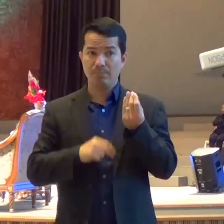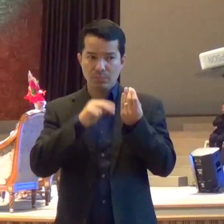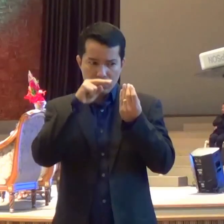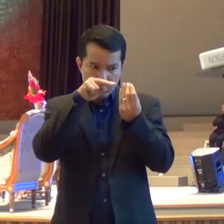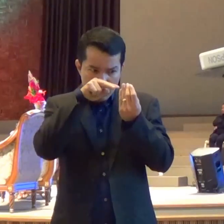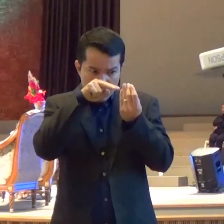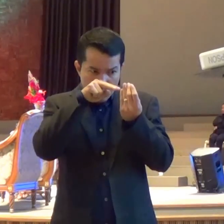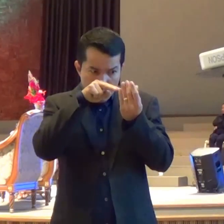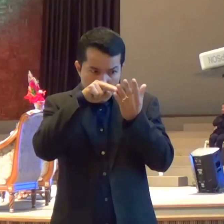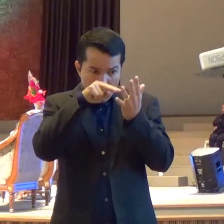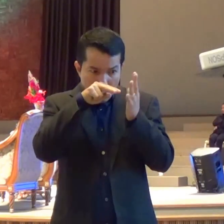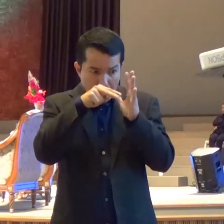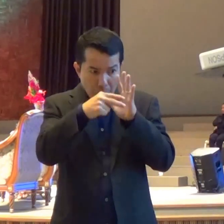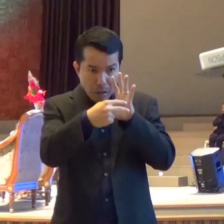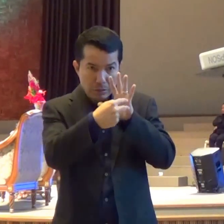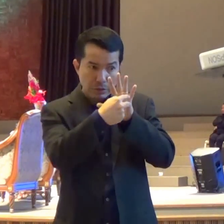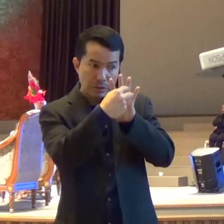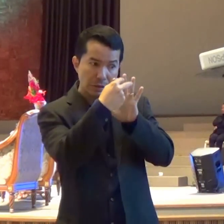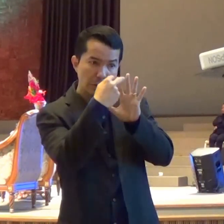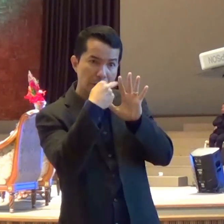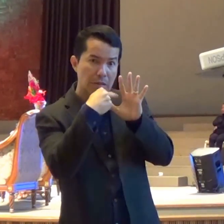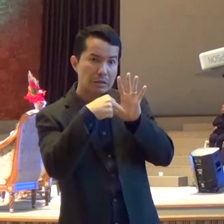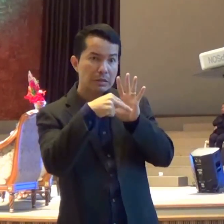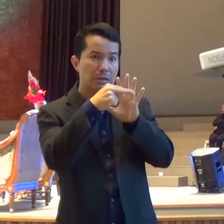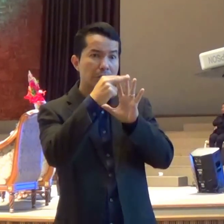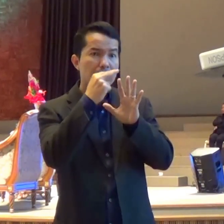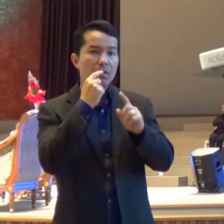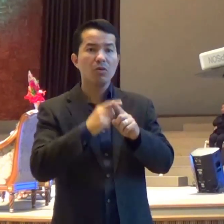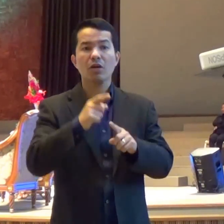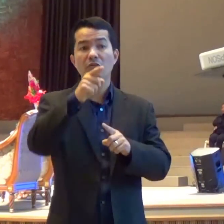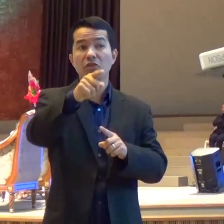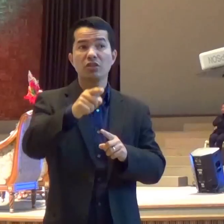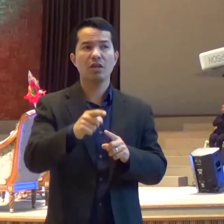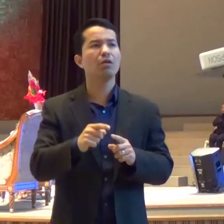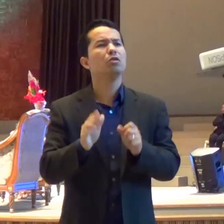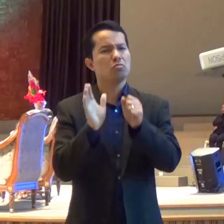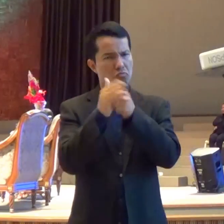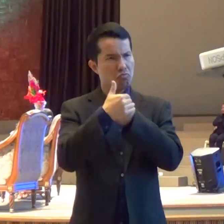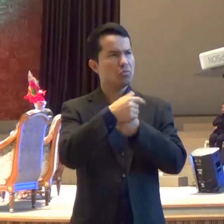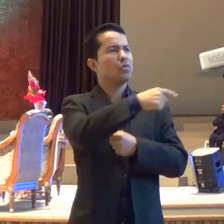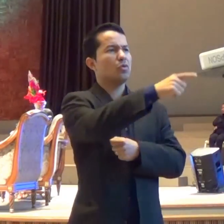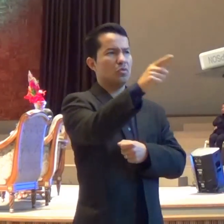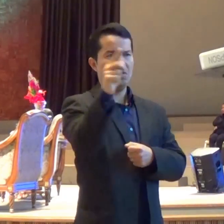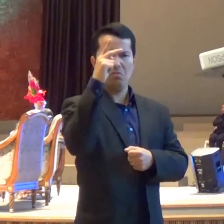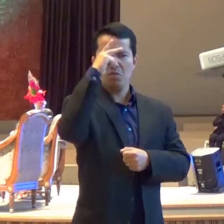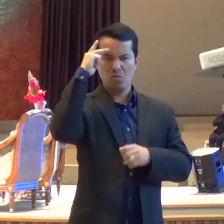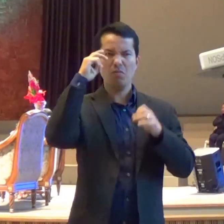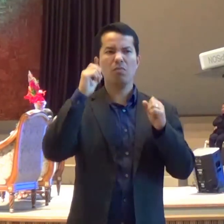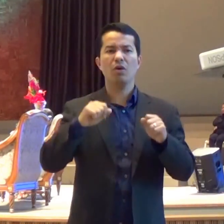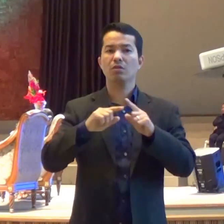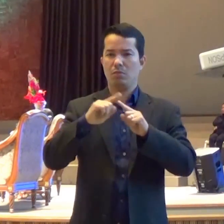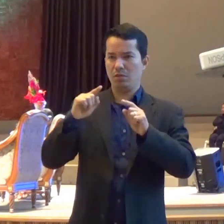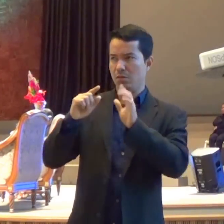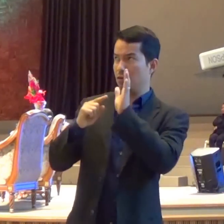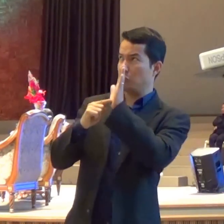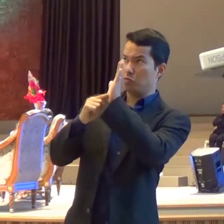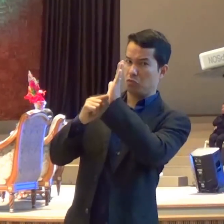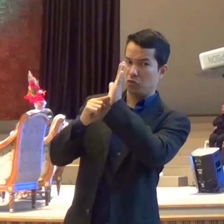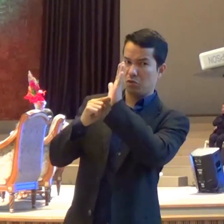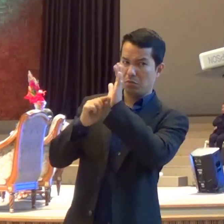Algumas coisas Práticas Para fazer Como o batismo Mas há alguma coisa Que eu preciso Fazer sempre E